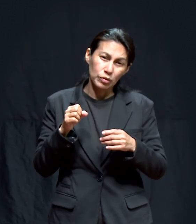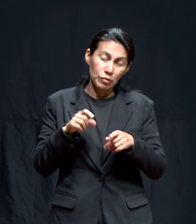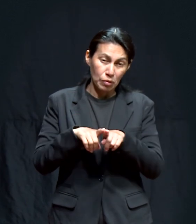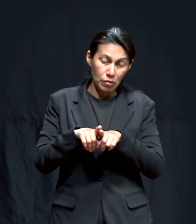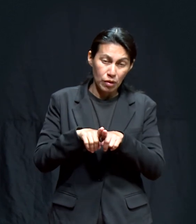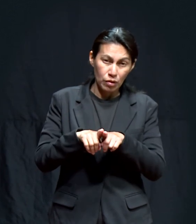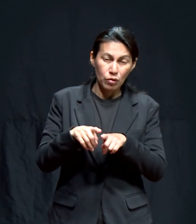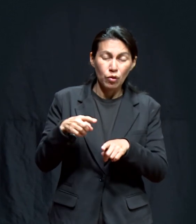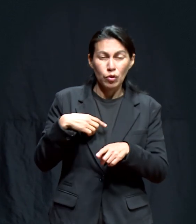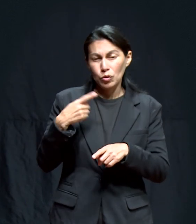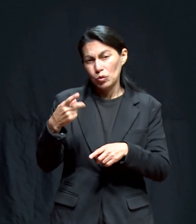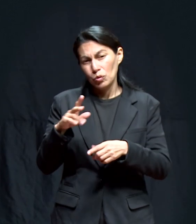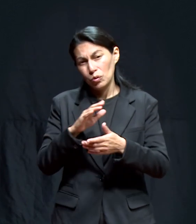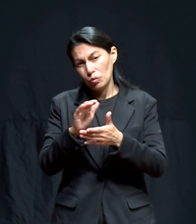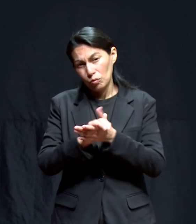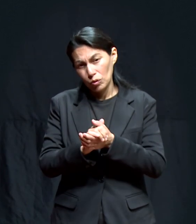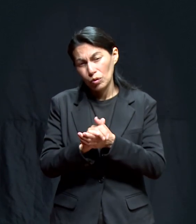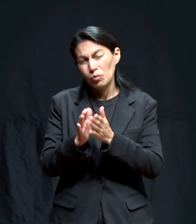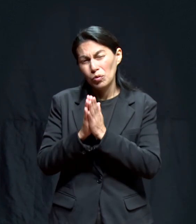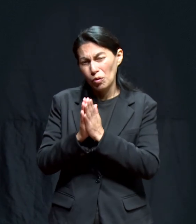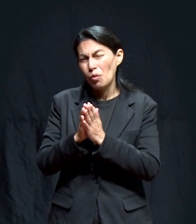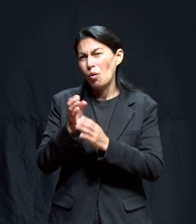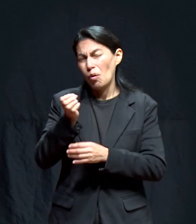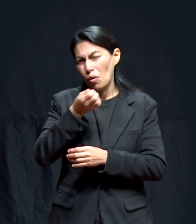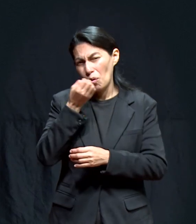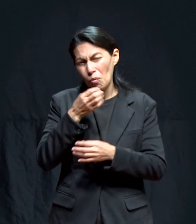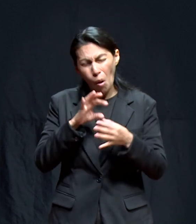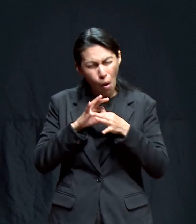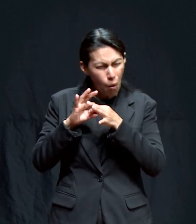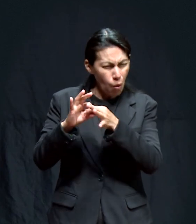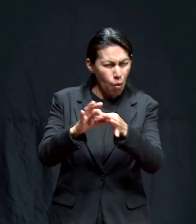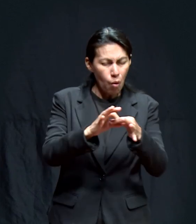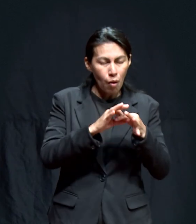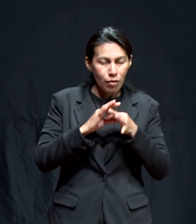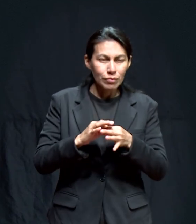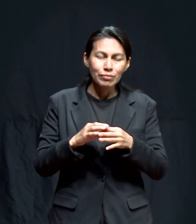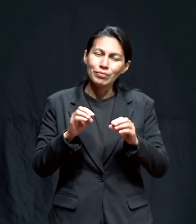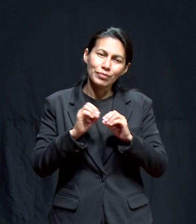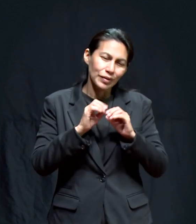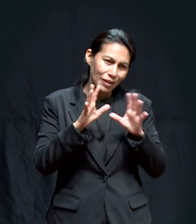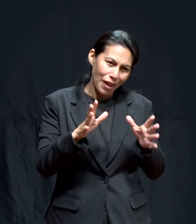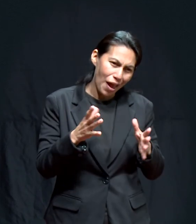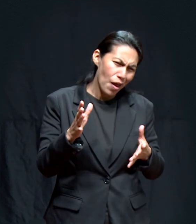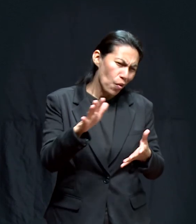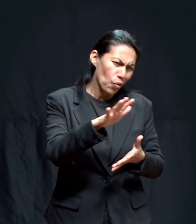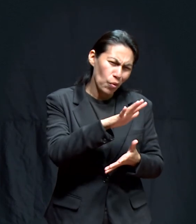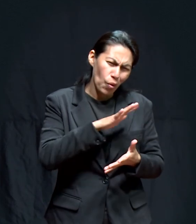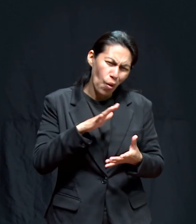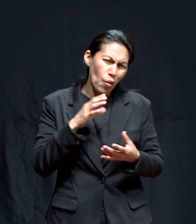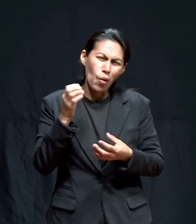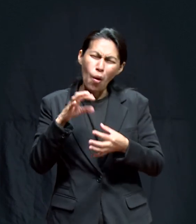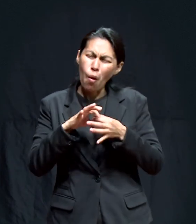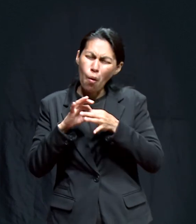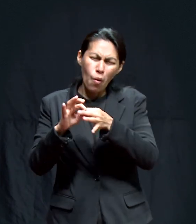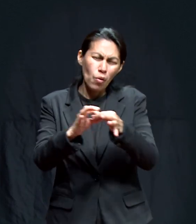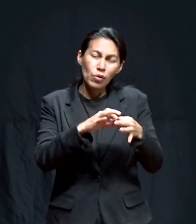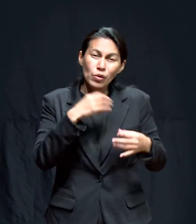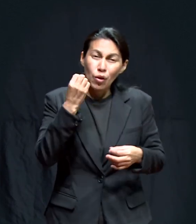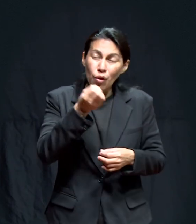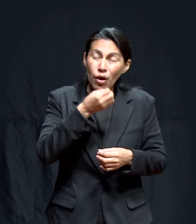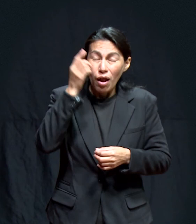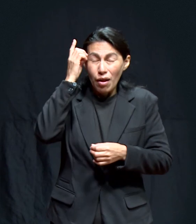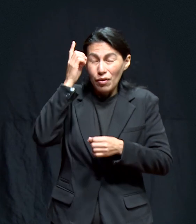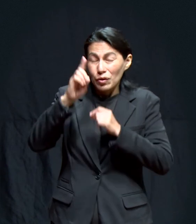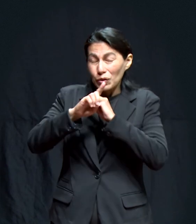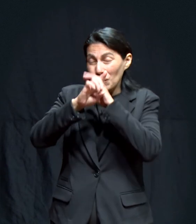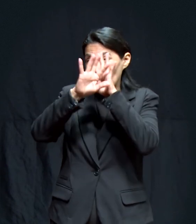Pues nos uniríamos A todos ustedes Margarita y Miriam Para que juntos Podamos ver la gloria